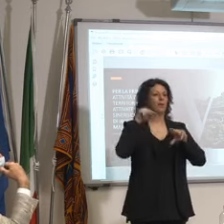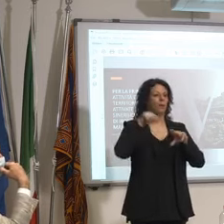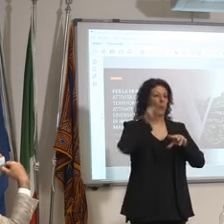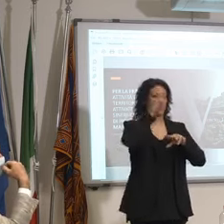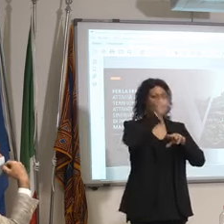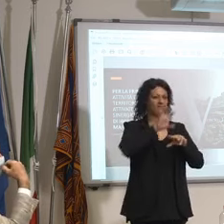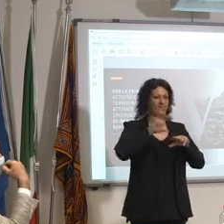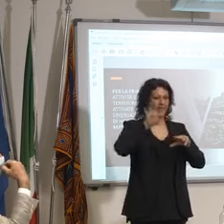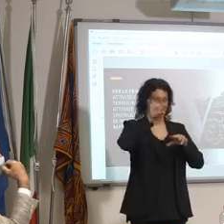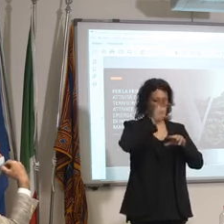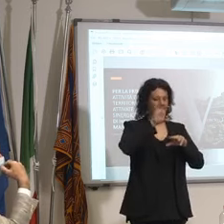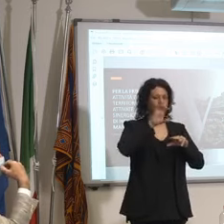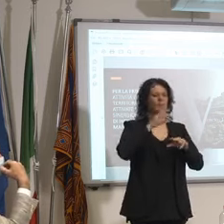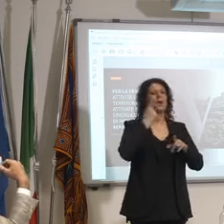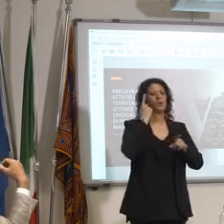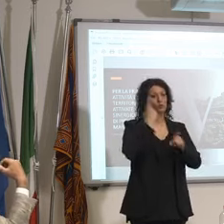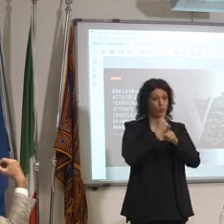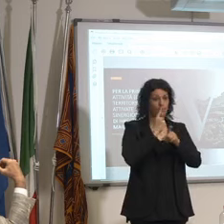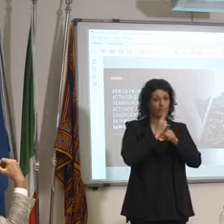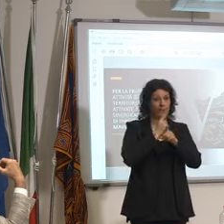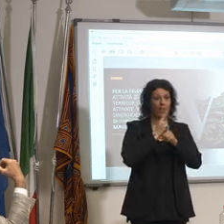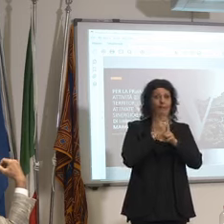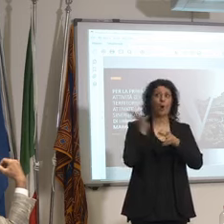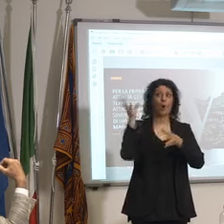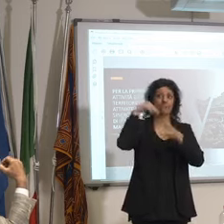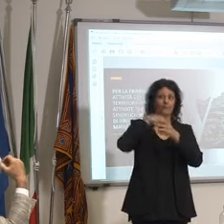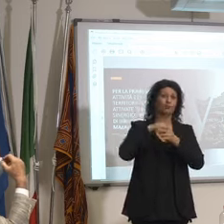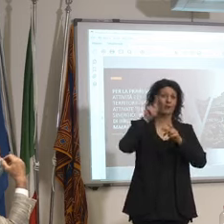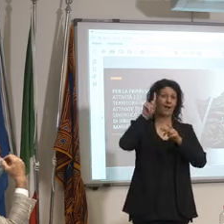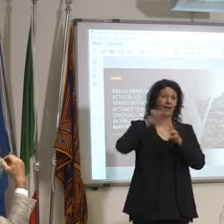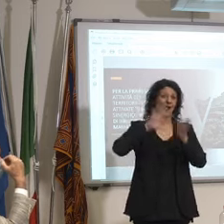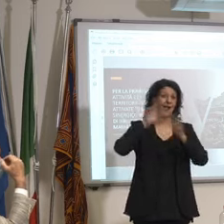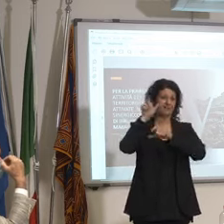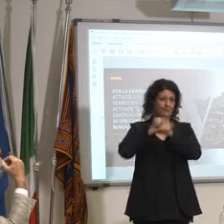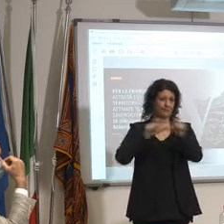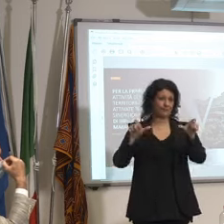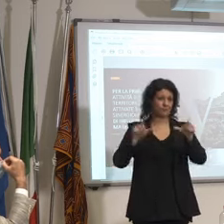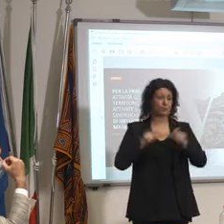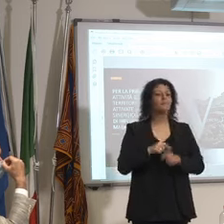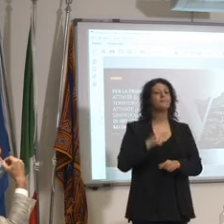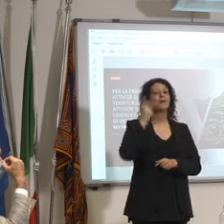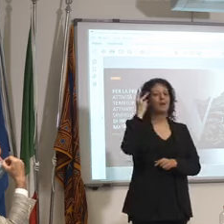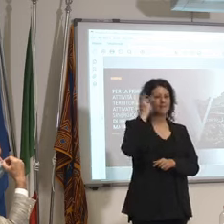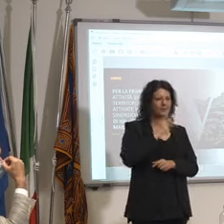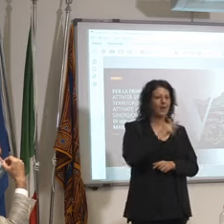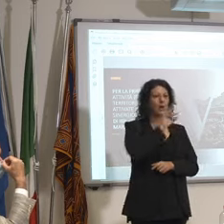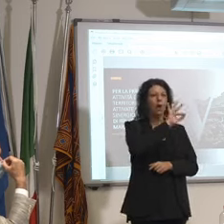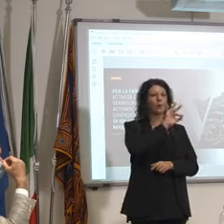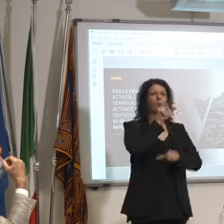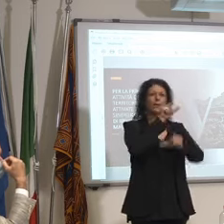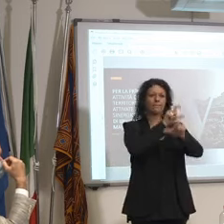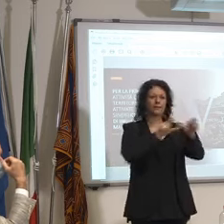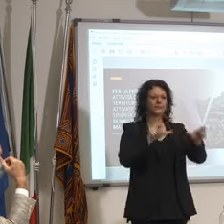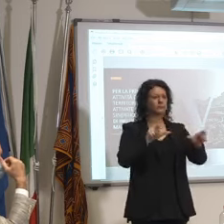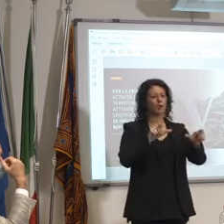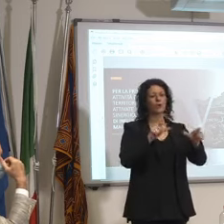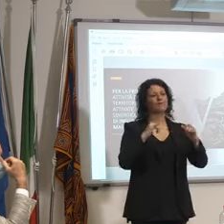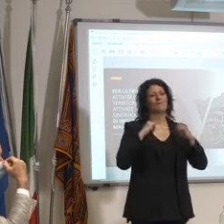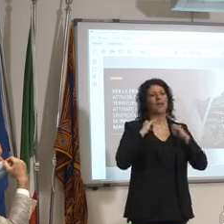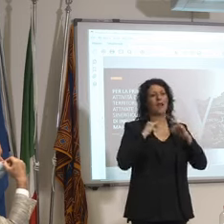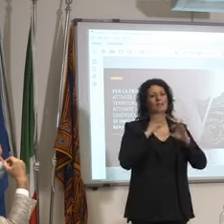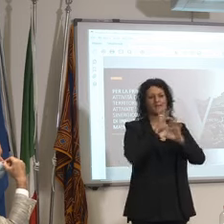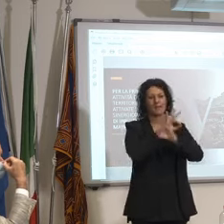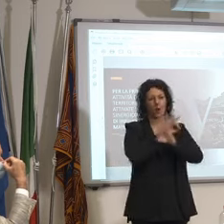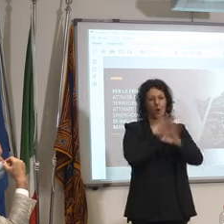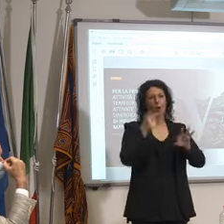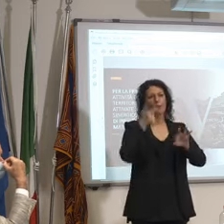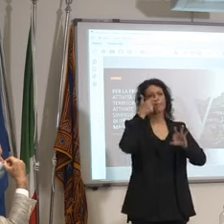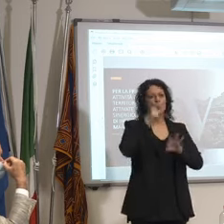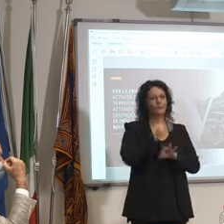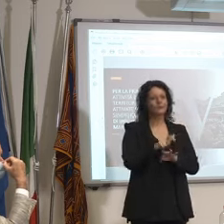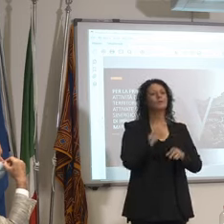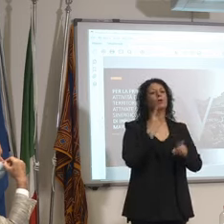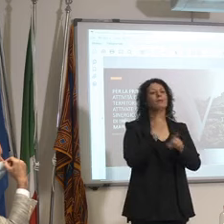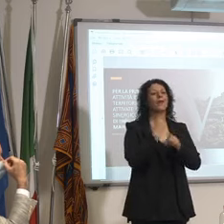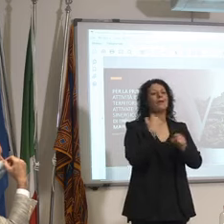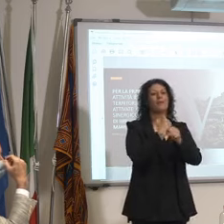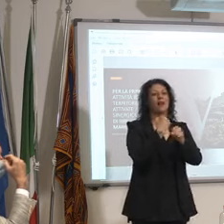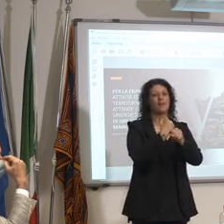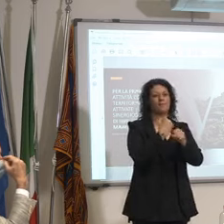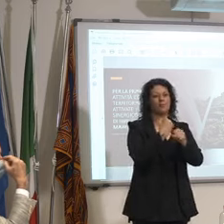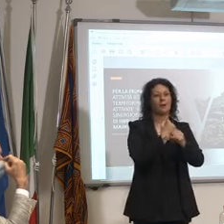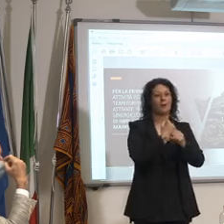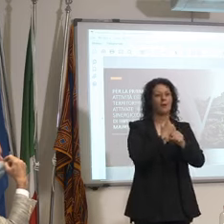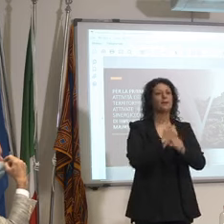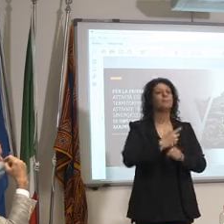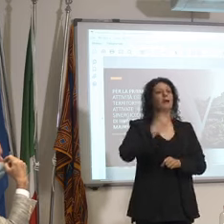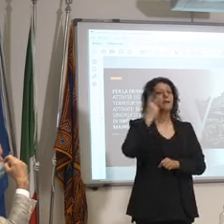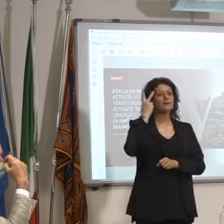persone che non potranno fare per problemi di economici o perché dovranno lavorare però guardate che ci sono anche delle categorie che hanno voglia di andare